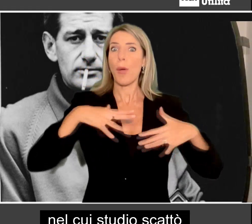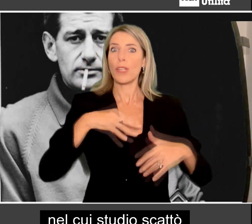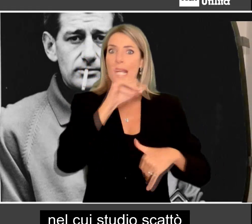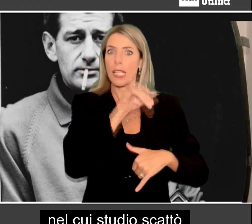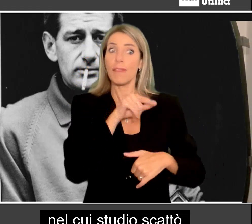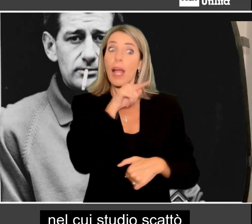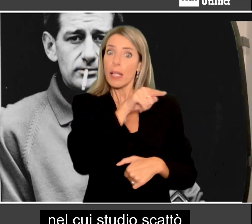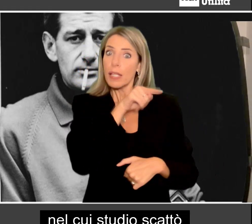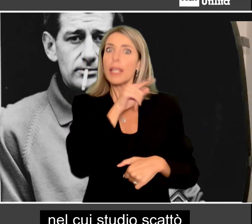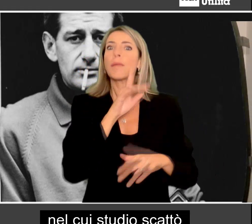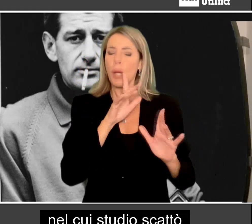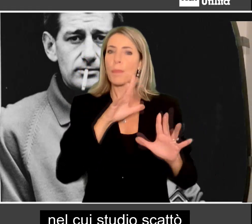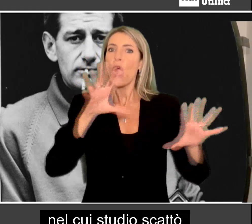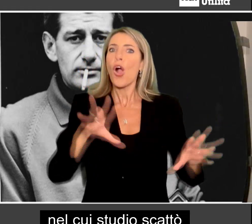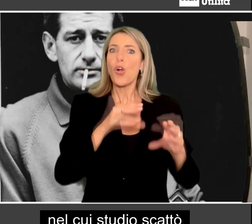scattò i suoi primi autoritratti.